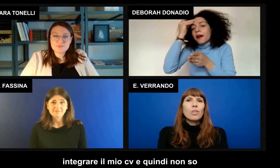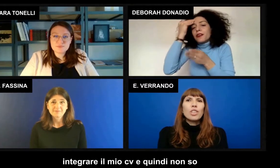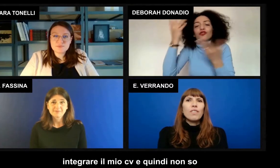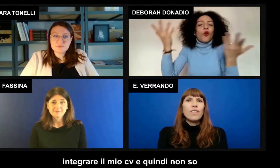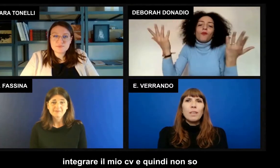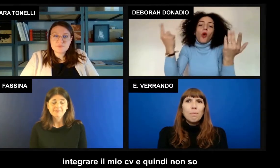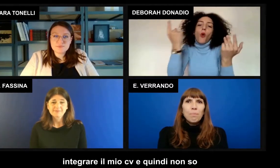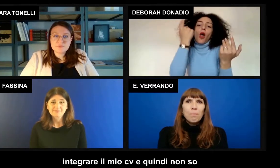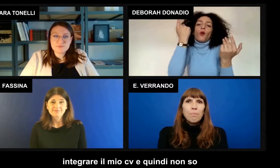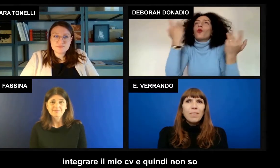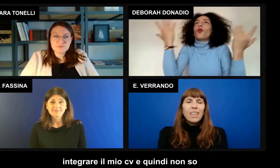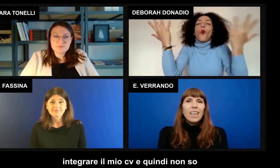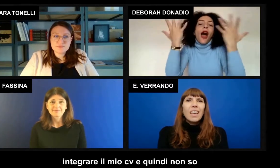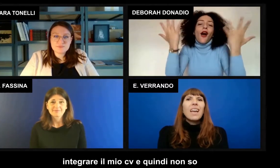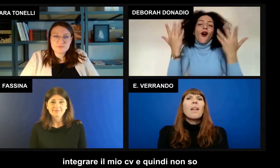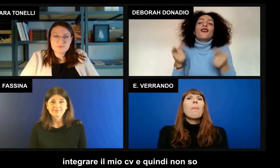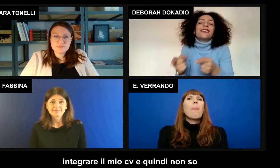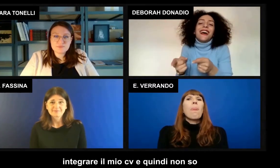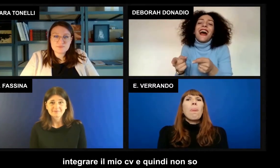mio CV.